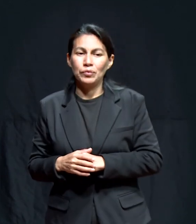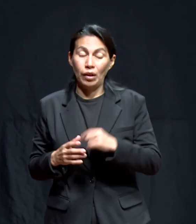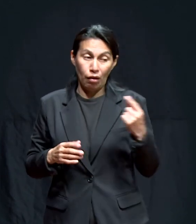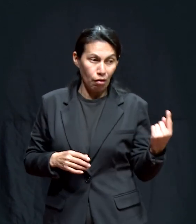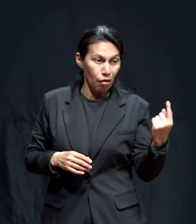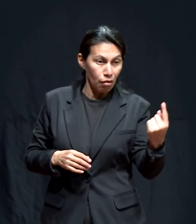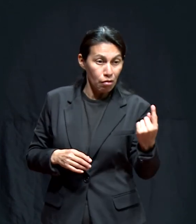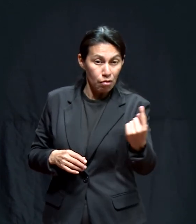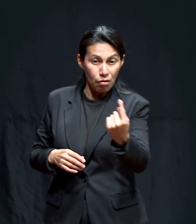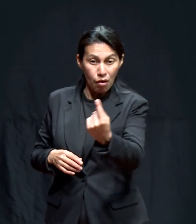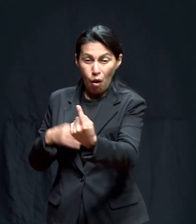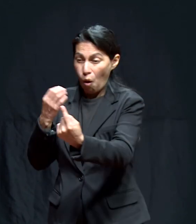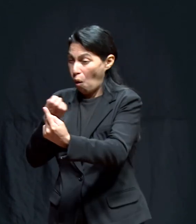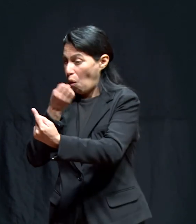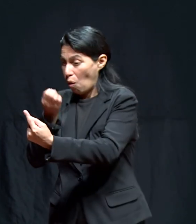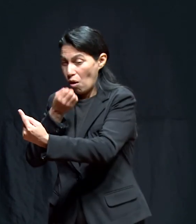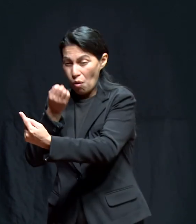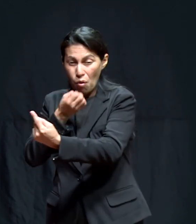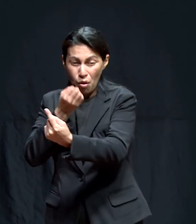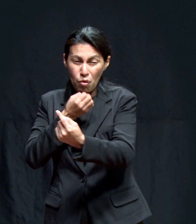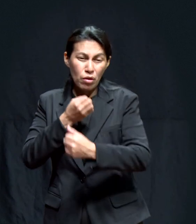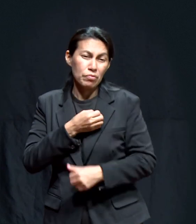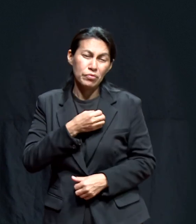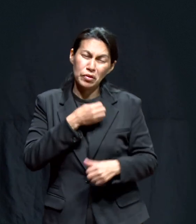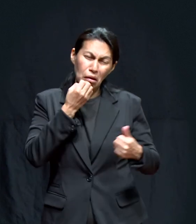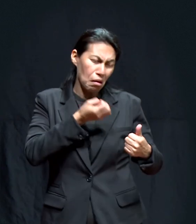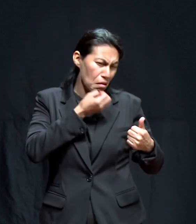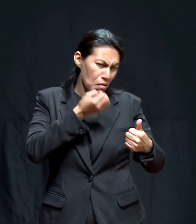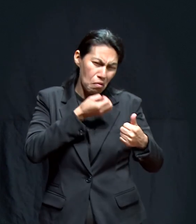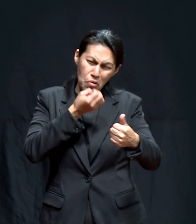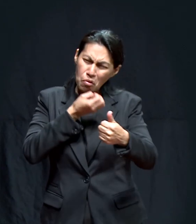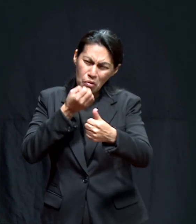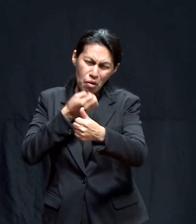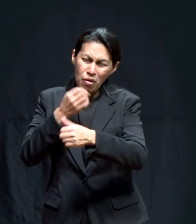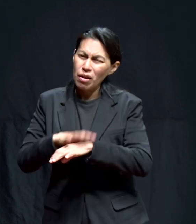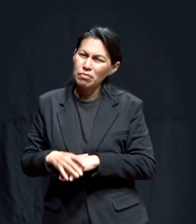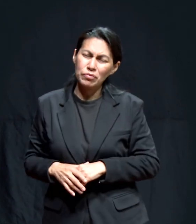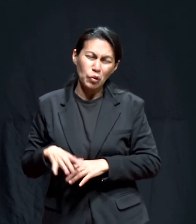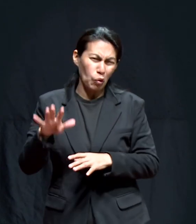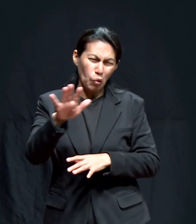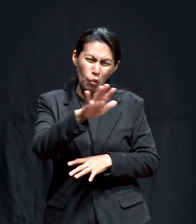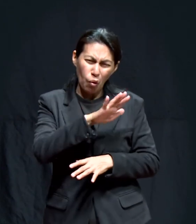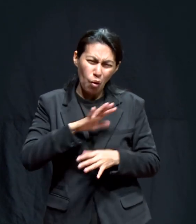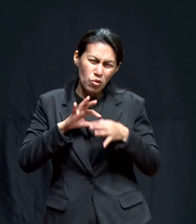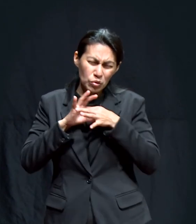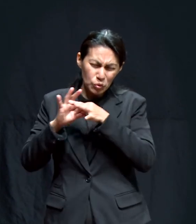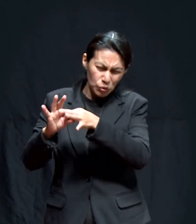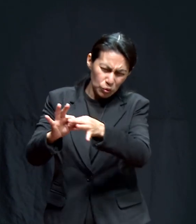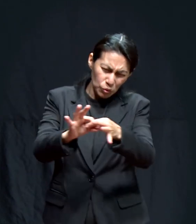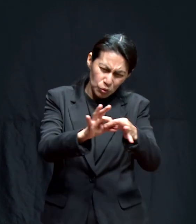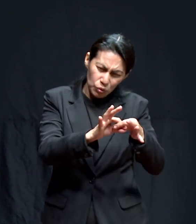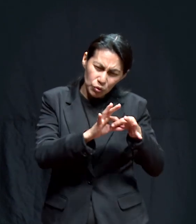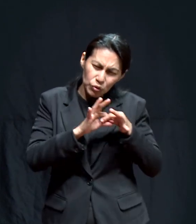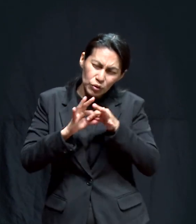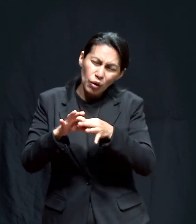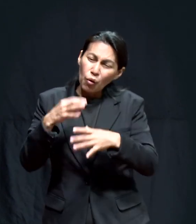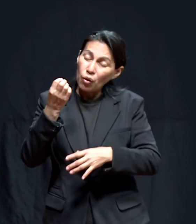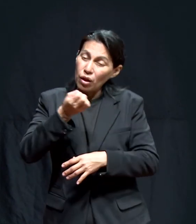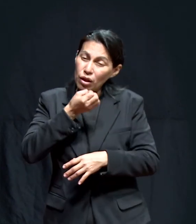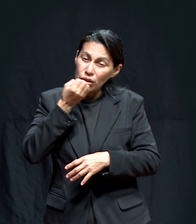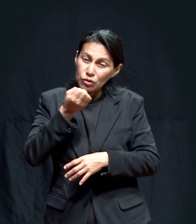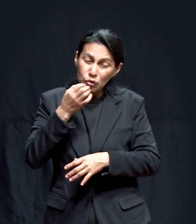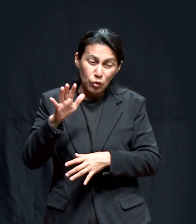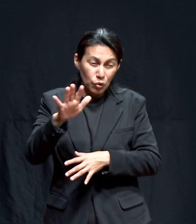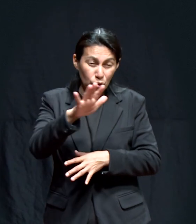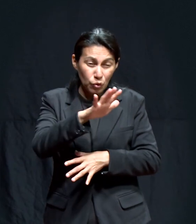orando por nosotros y ella está orando también todos nos unimos como una enorme red de oración